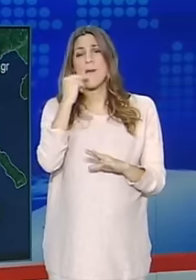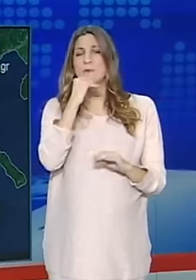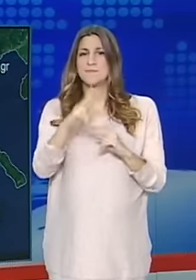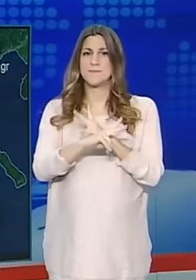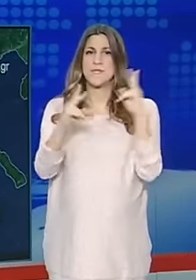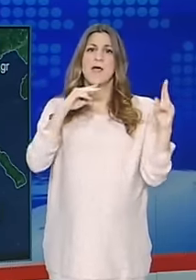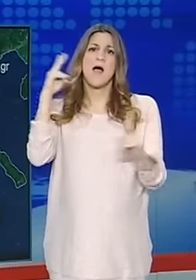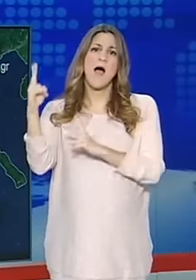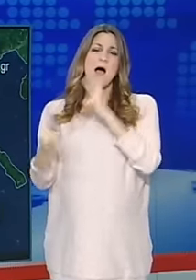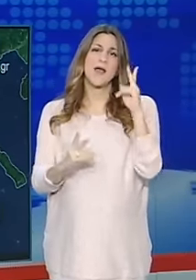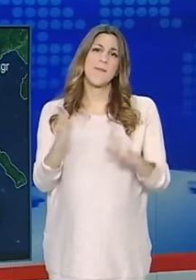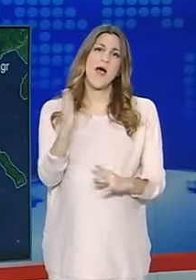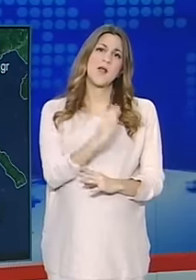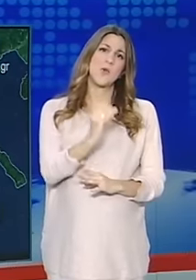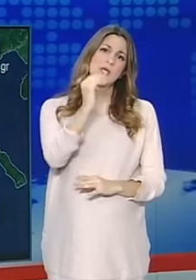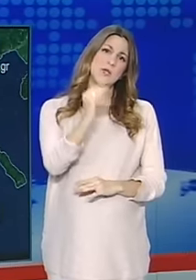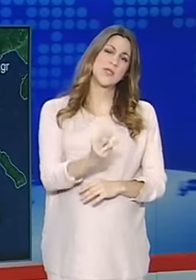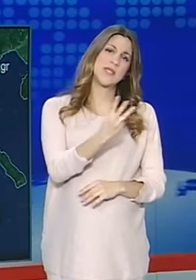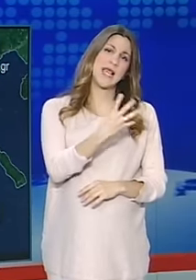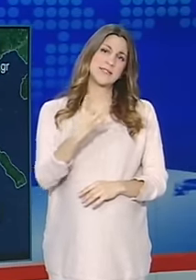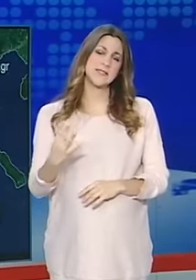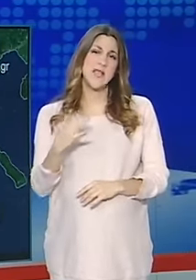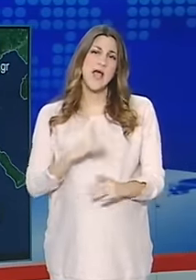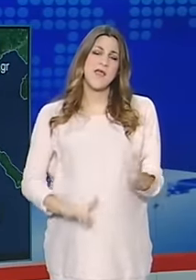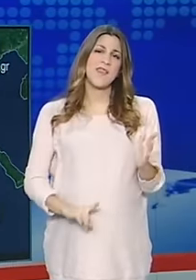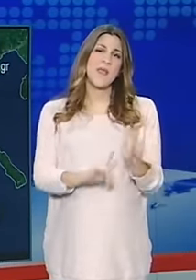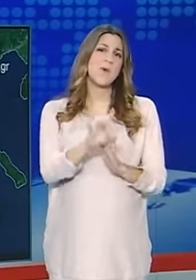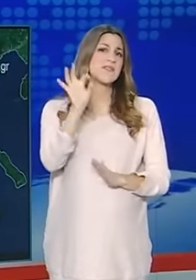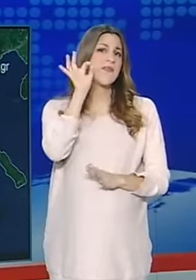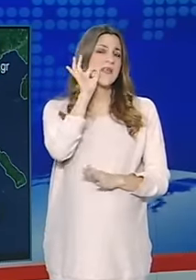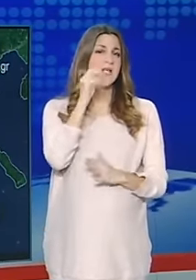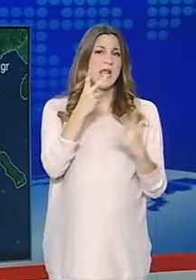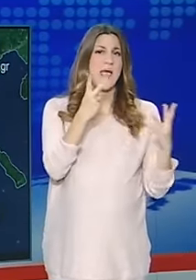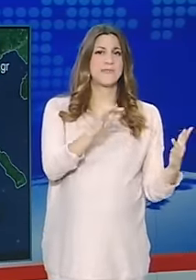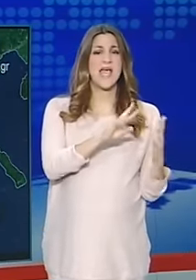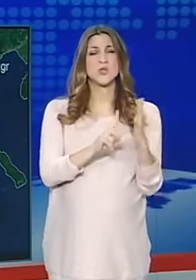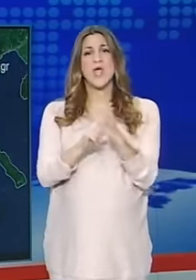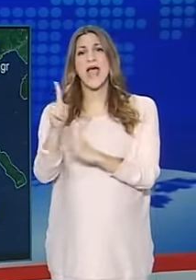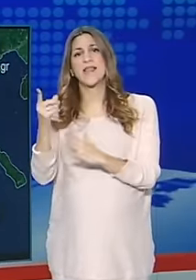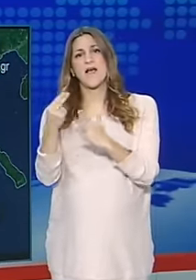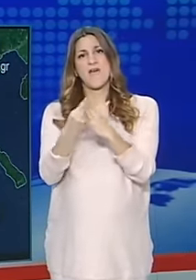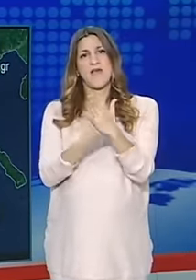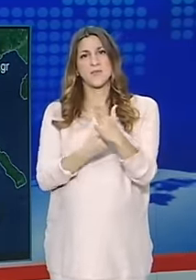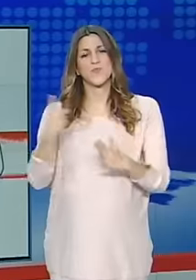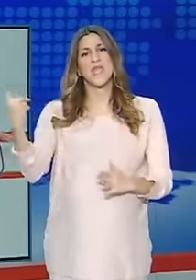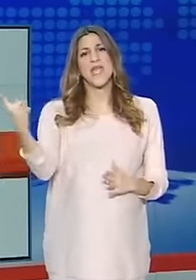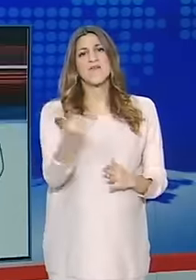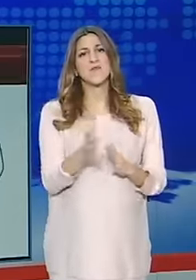άνεμοι θα πνέουν ανατολική, νοτιοανατολική 3 με 4 μποφόρ και η θερμοκρασία θα κυμανθεί από 7 έως 11 βαθμούς Κελσίου. Στο σημείο αυτοβελτίωση στην